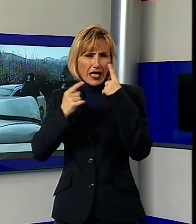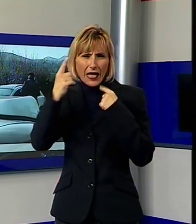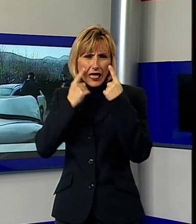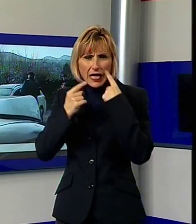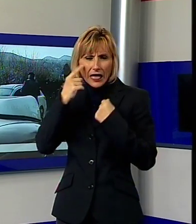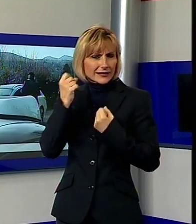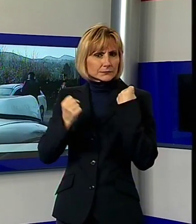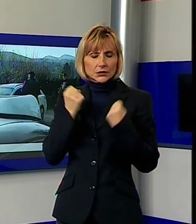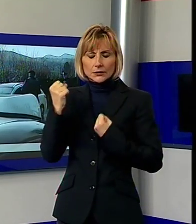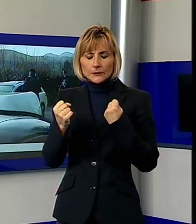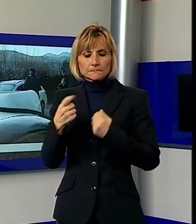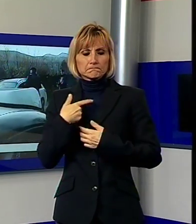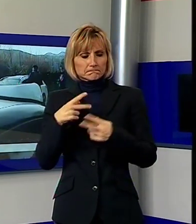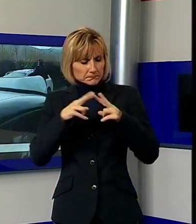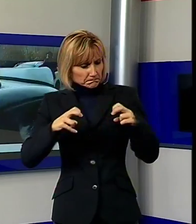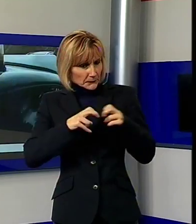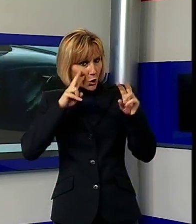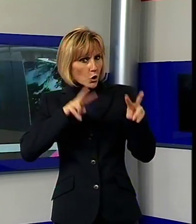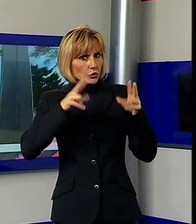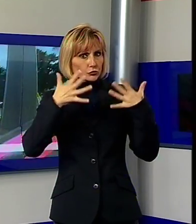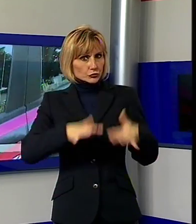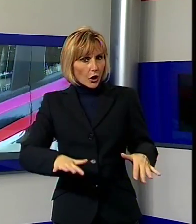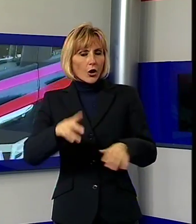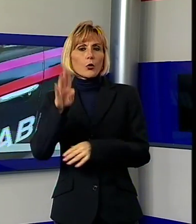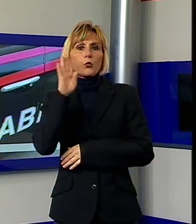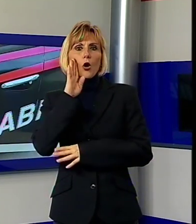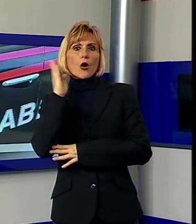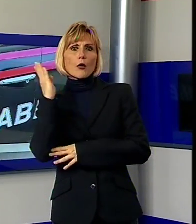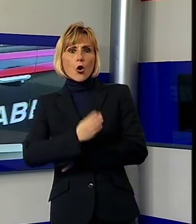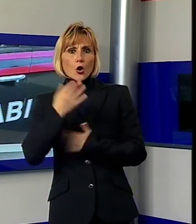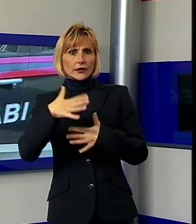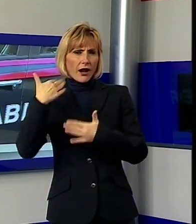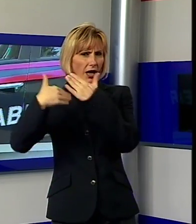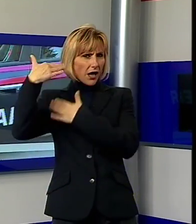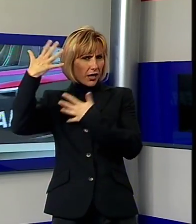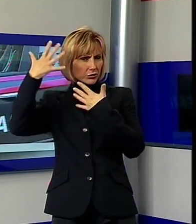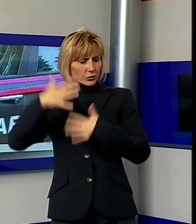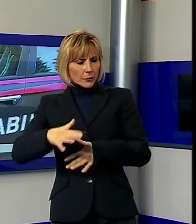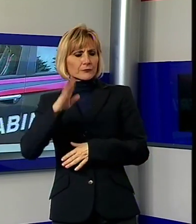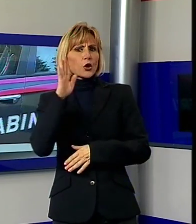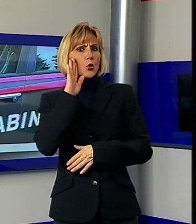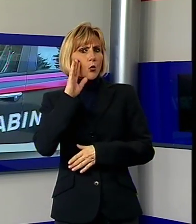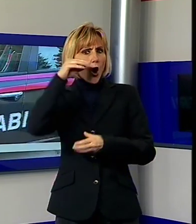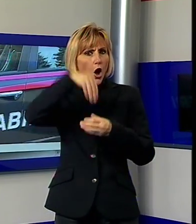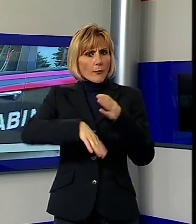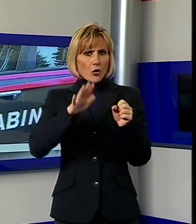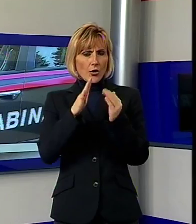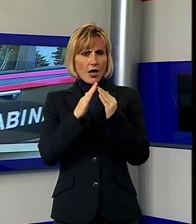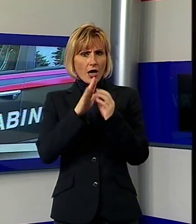emersa una situazione allucinante. L'uomo, già condannato per reati simili, in casa si comportava come un padrone, contando sul